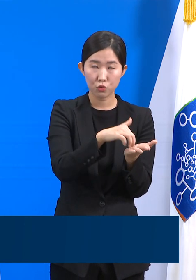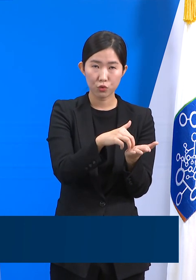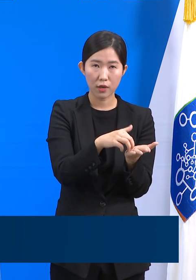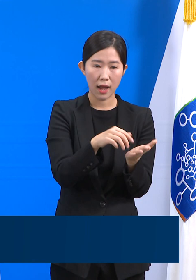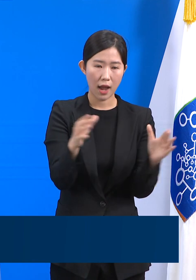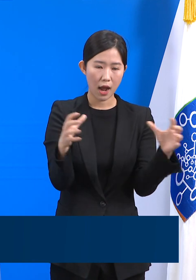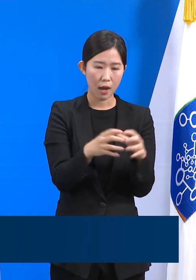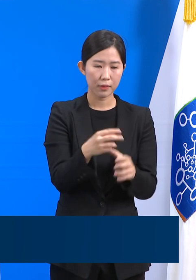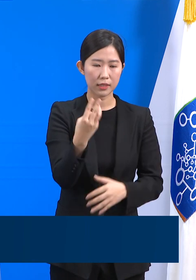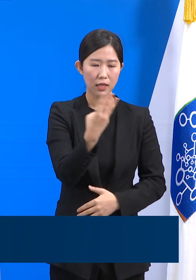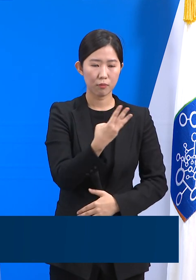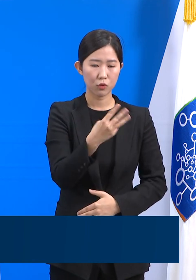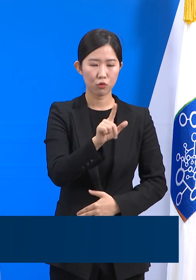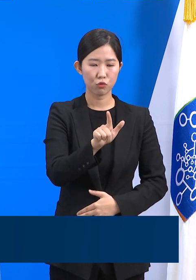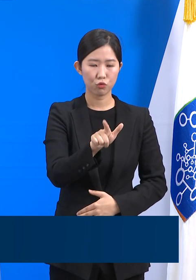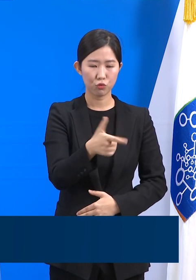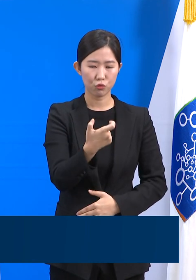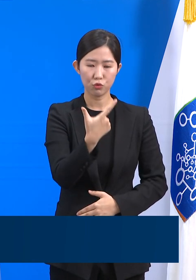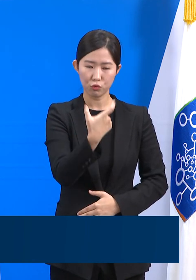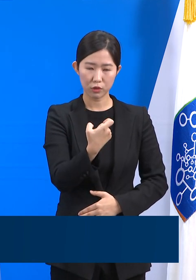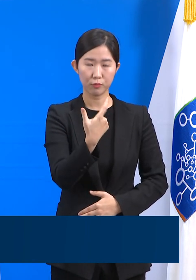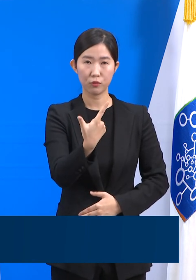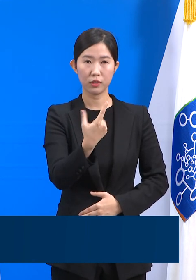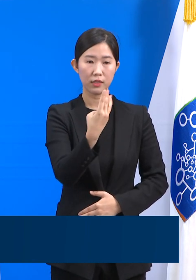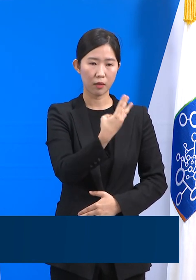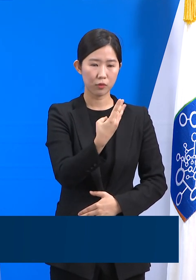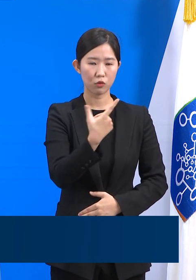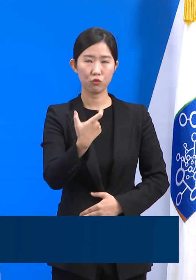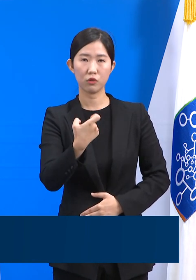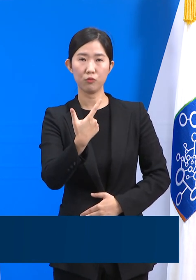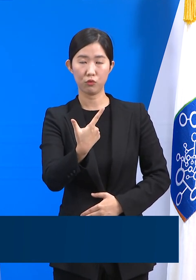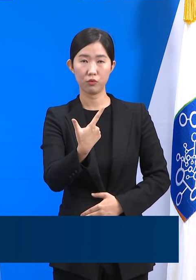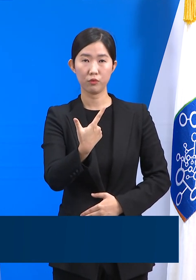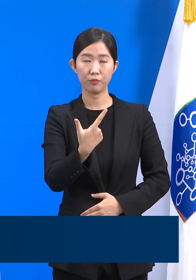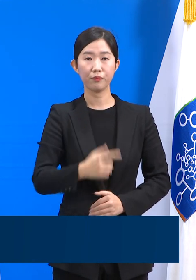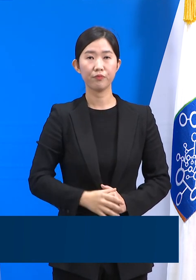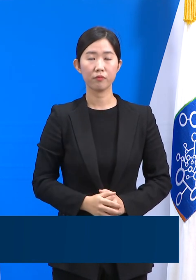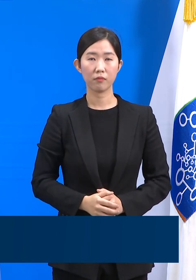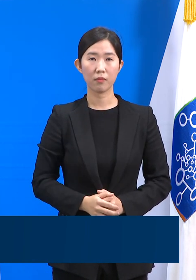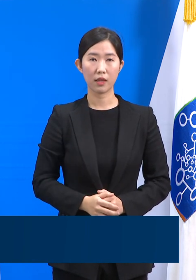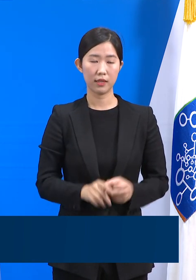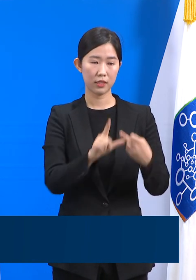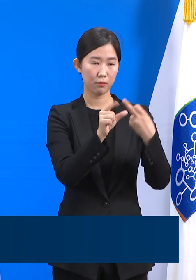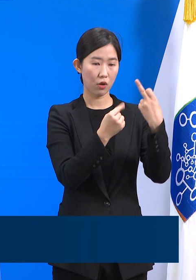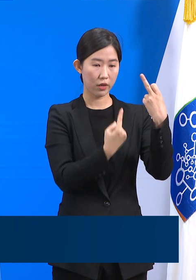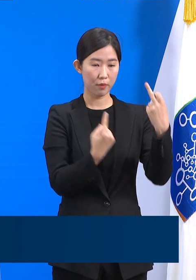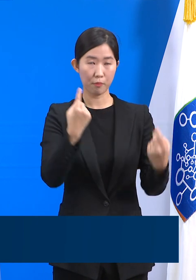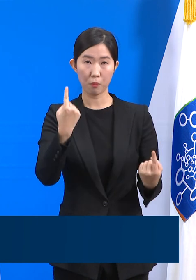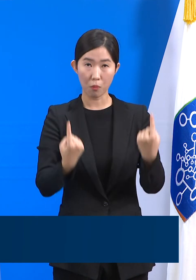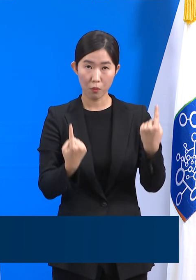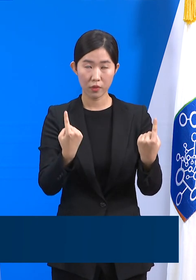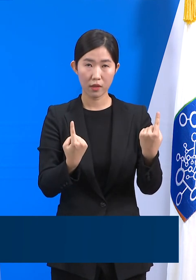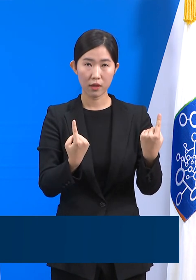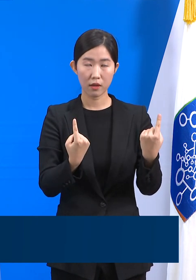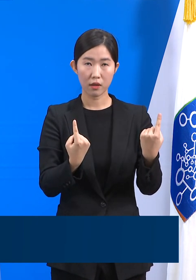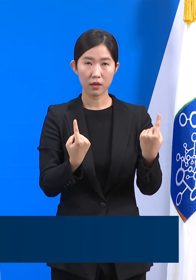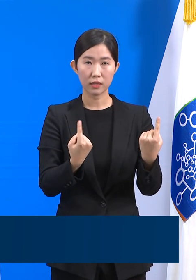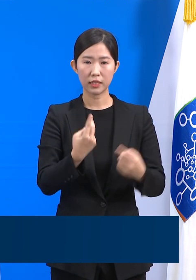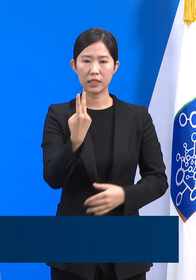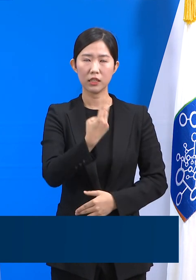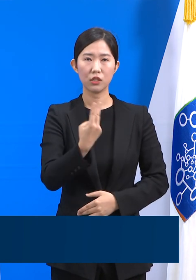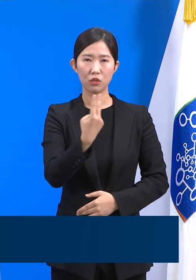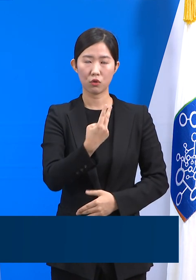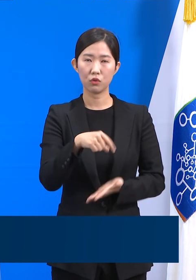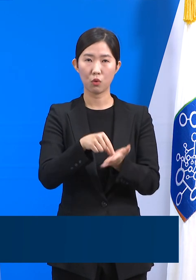,066개입니다. 12월 1일 대비 2,295개, 100분